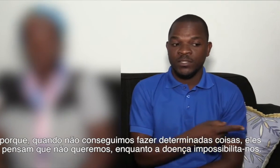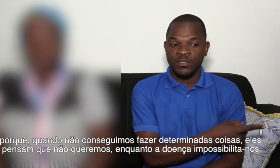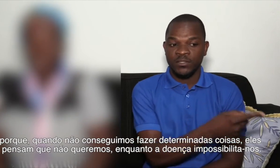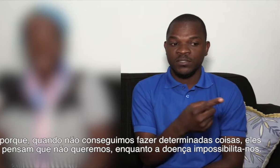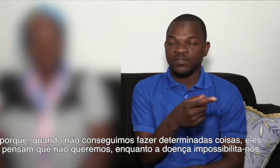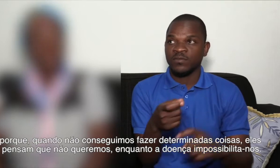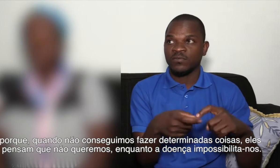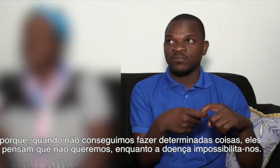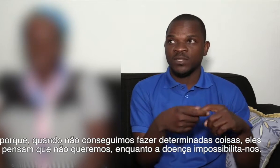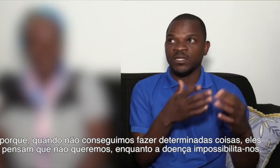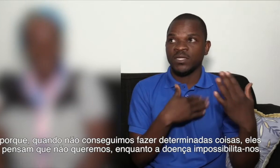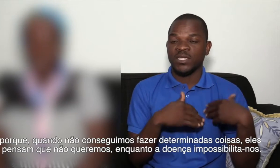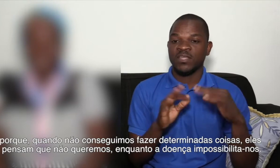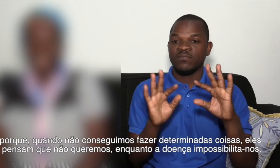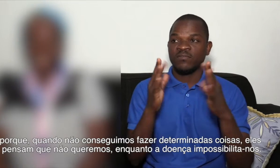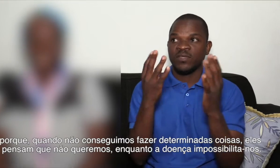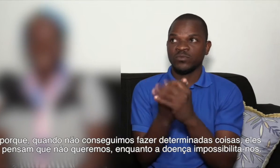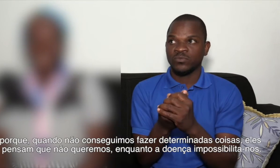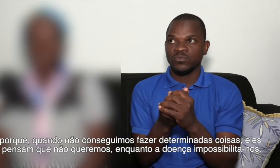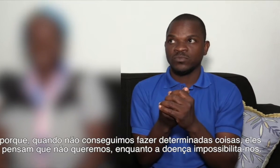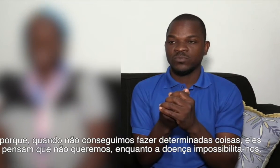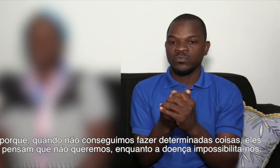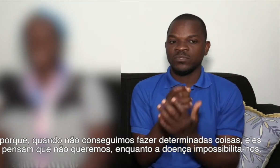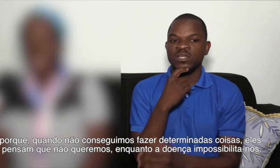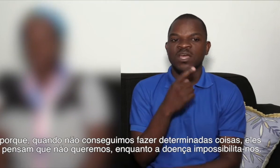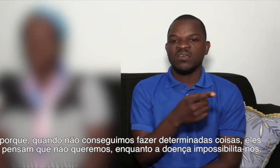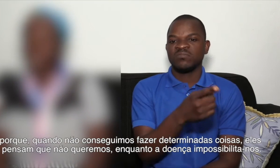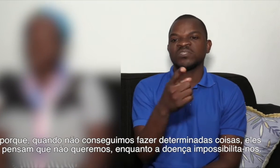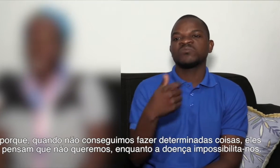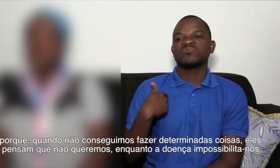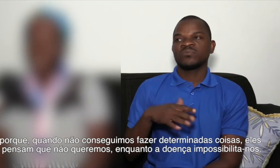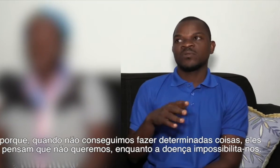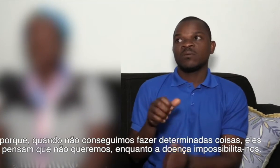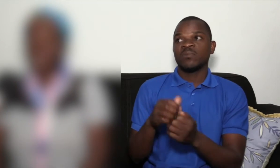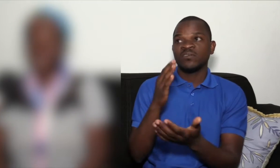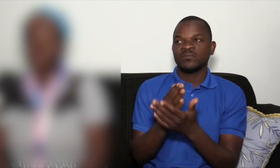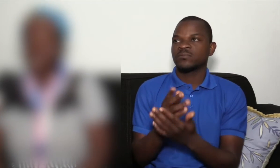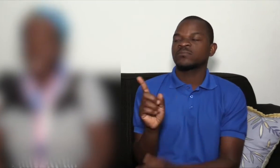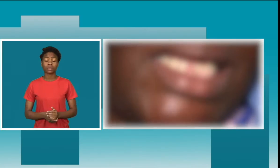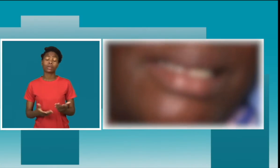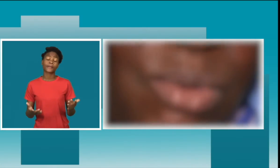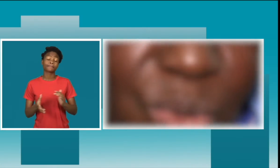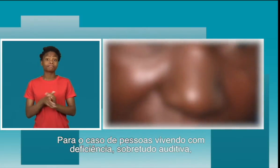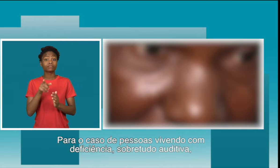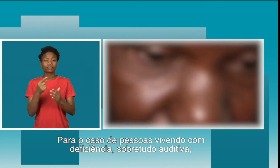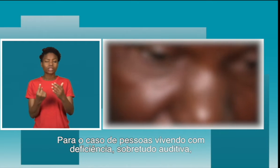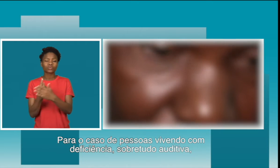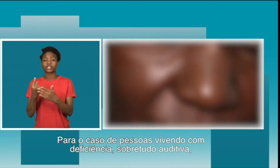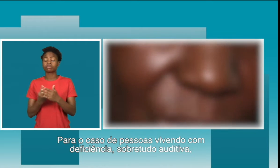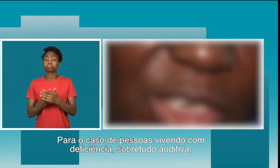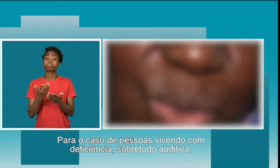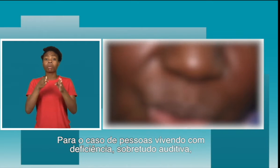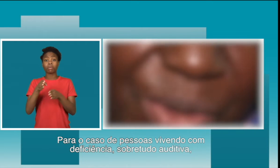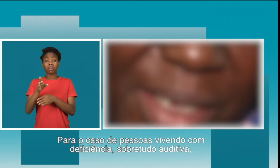para viver conosco, não conseguir nada, diz que nós é que não quero. Enquanto não, essa doença que nós temos. Para o caso de pessoas